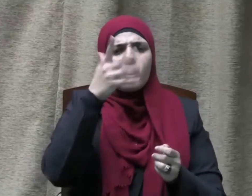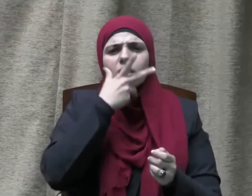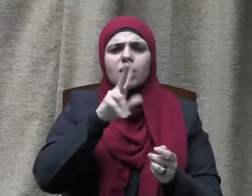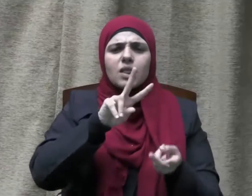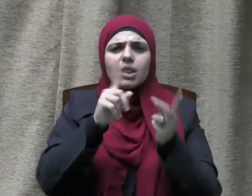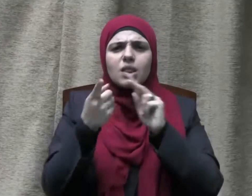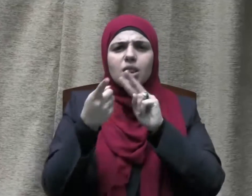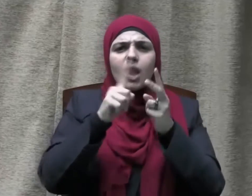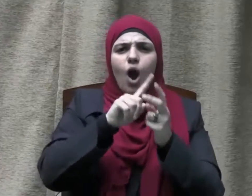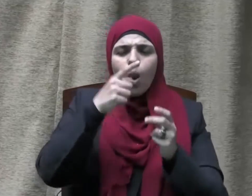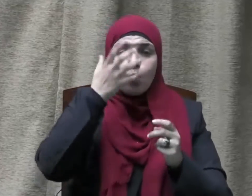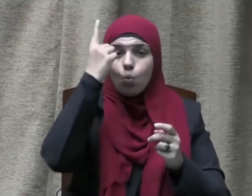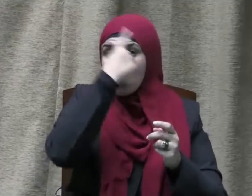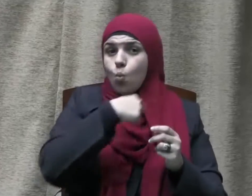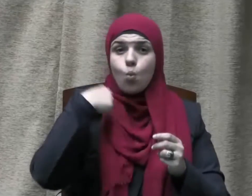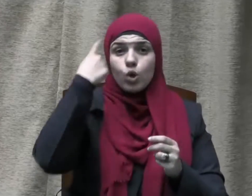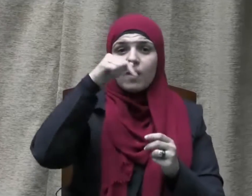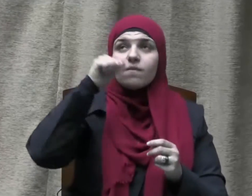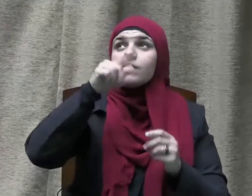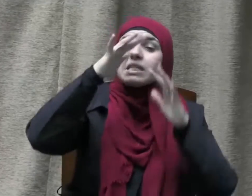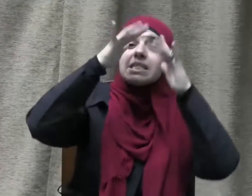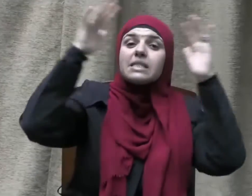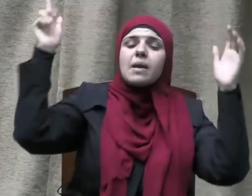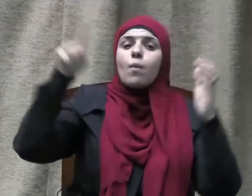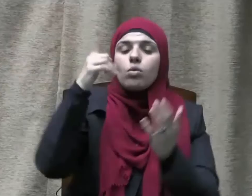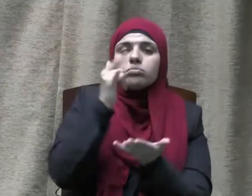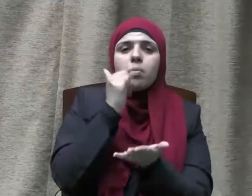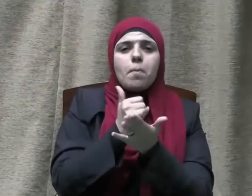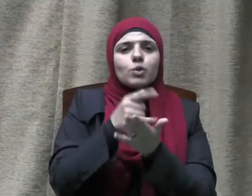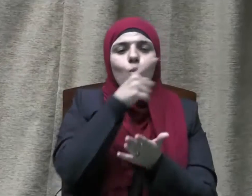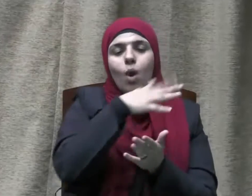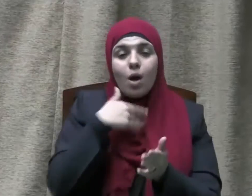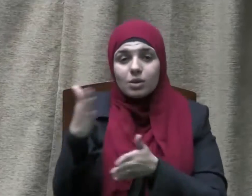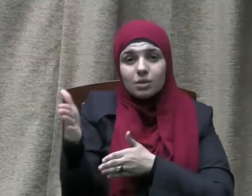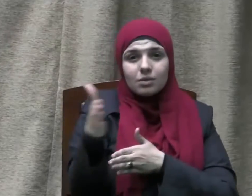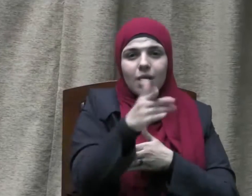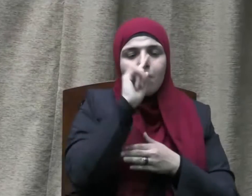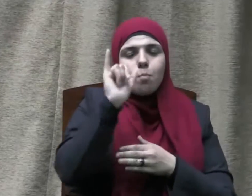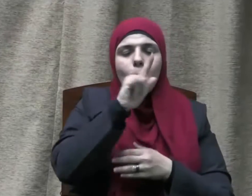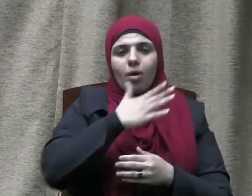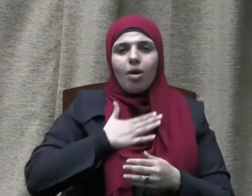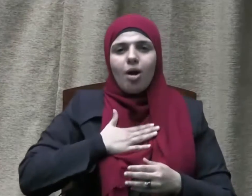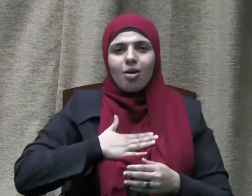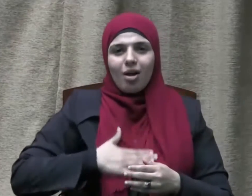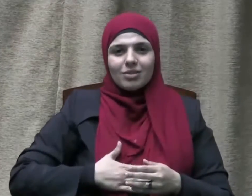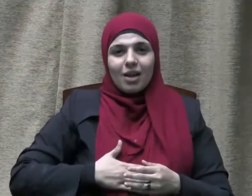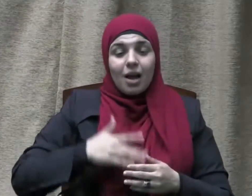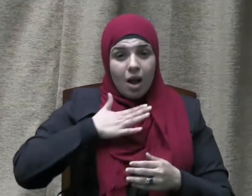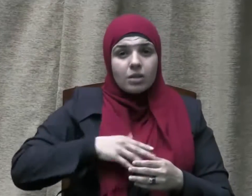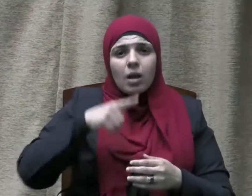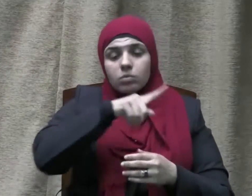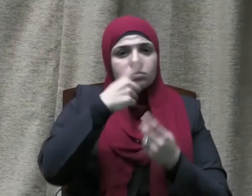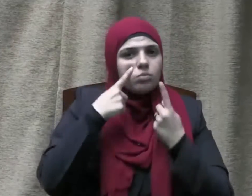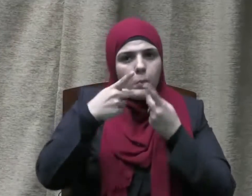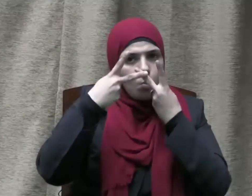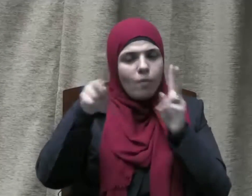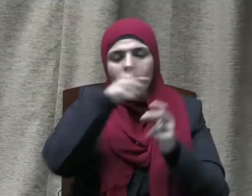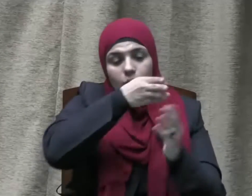السماء فلنولينك قبلة ترضاها فولي وجهك شطر المسجد